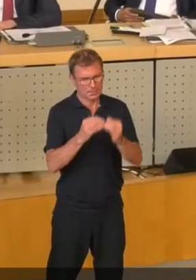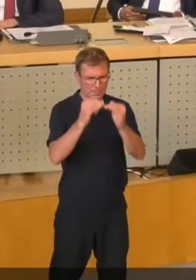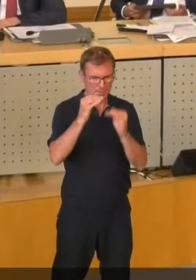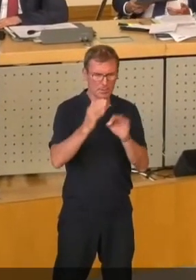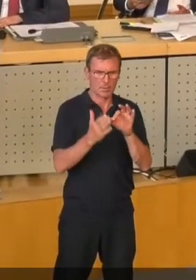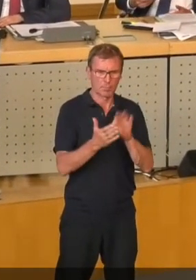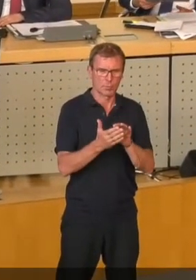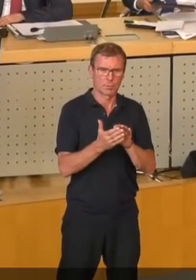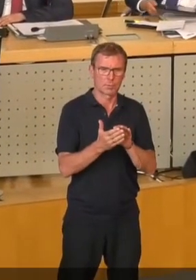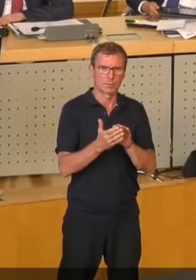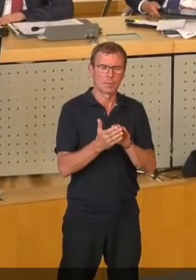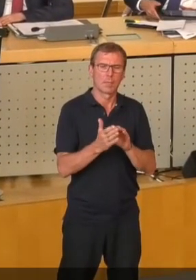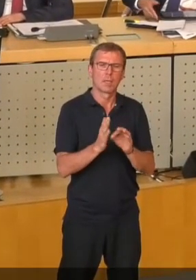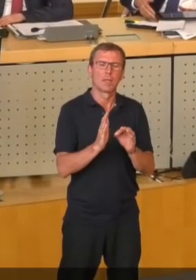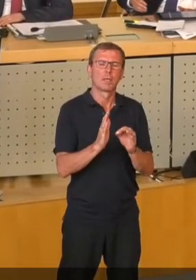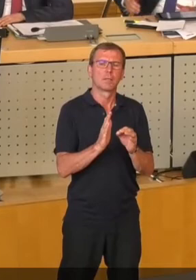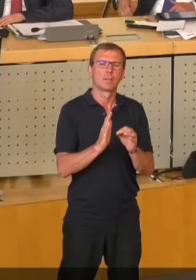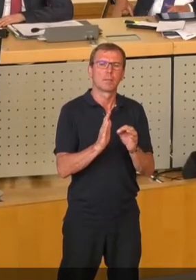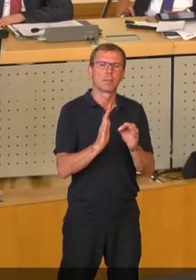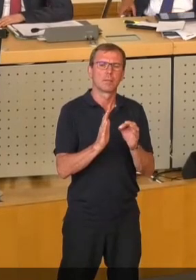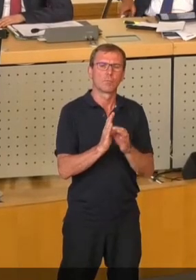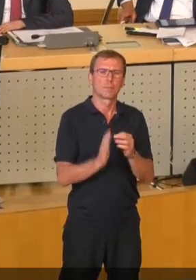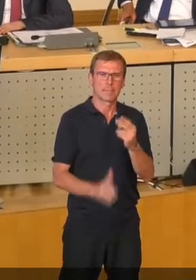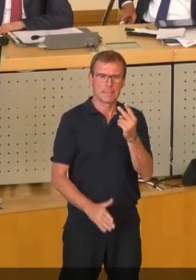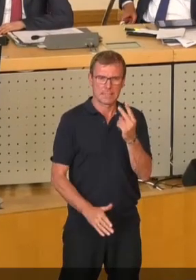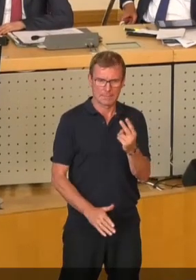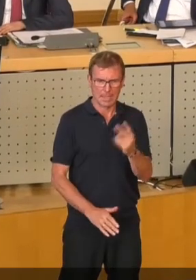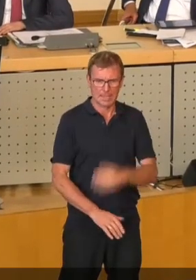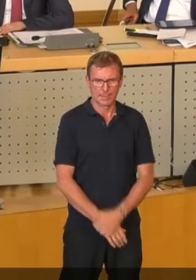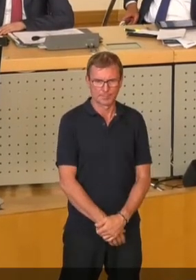wir zur Abstimmung über den Punkt 2.